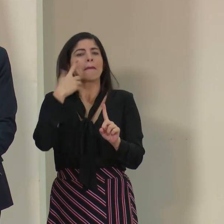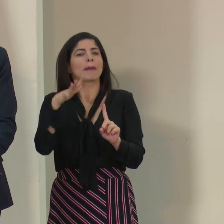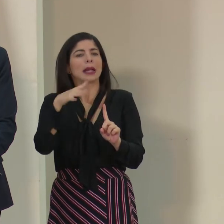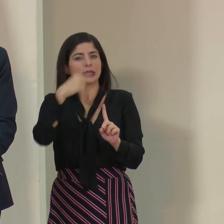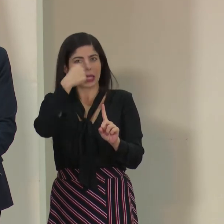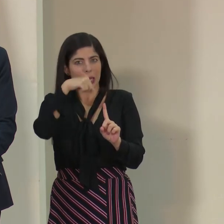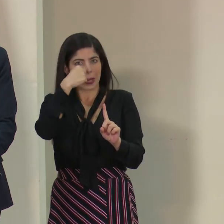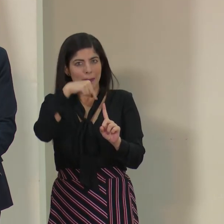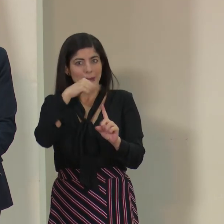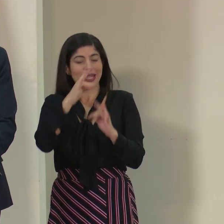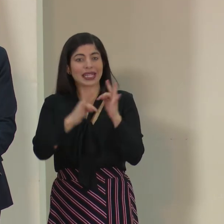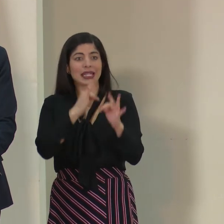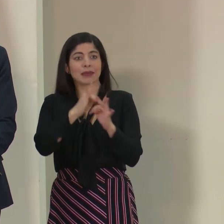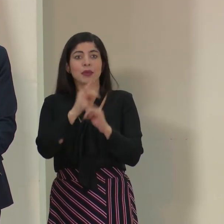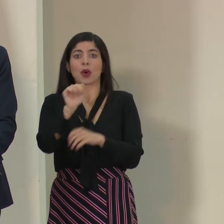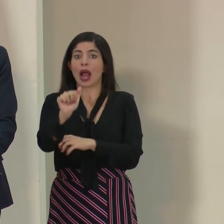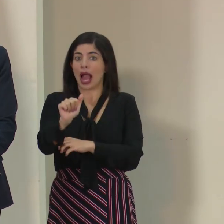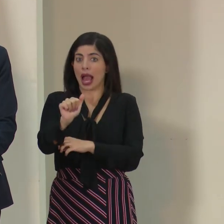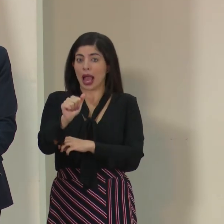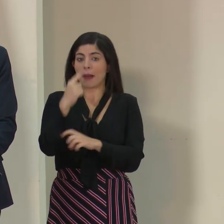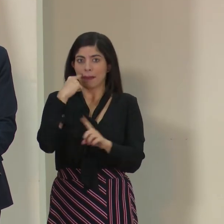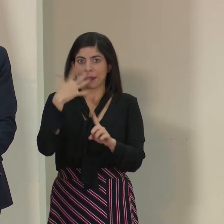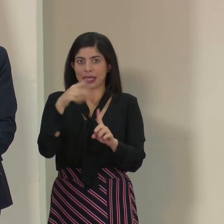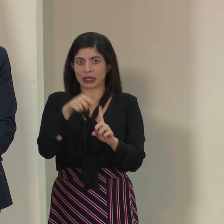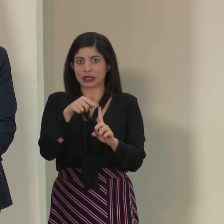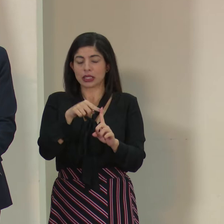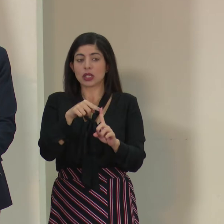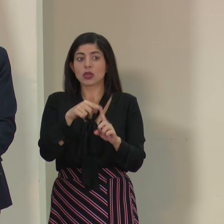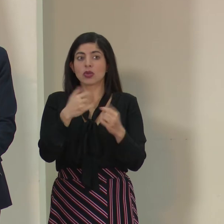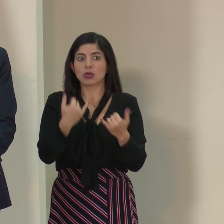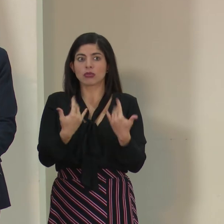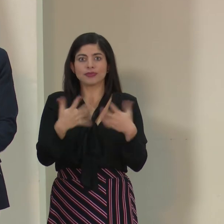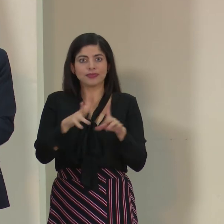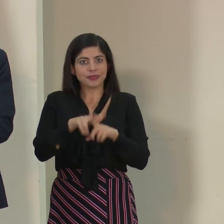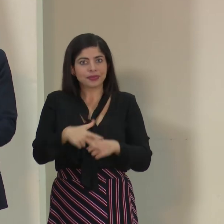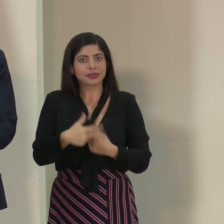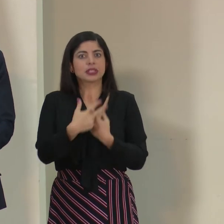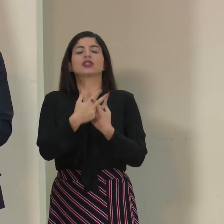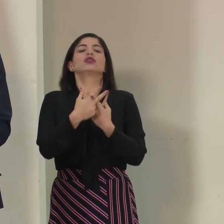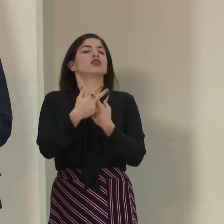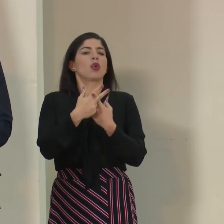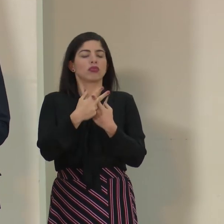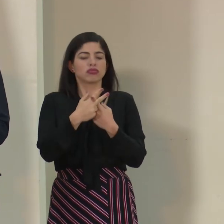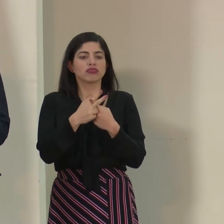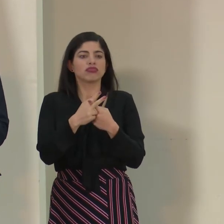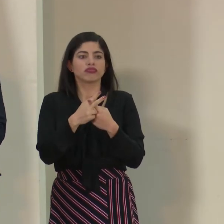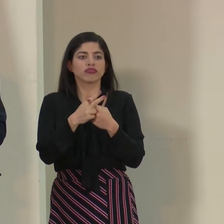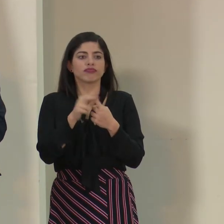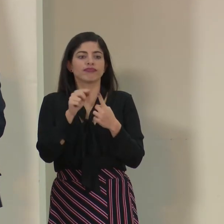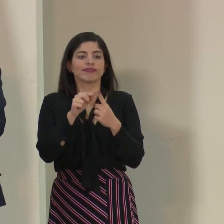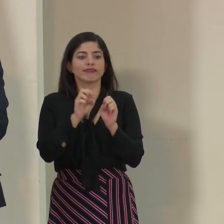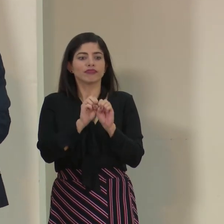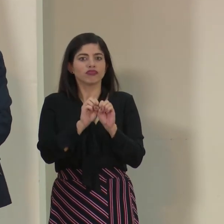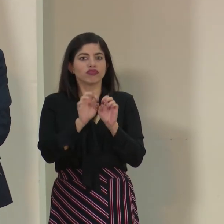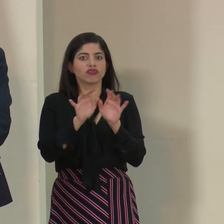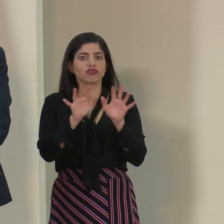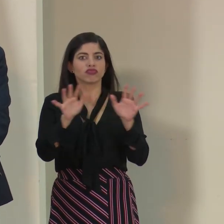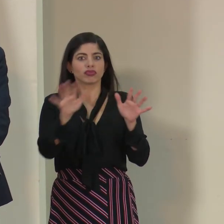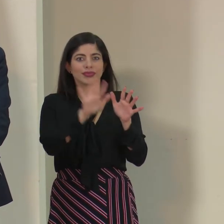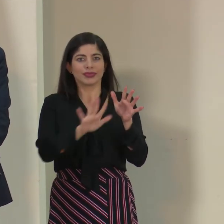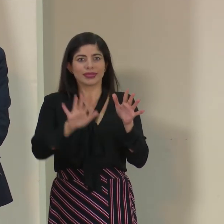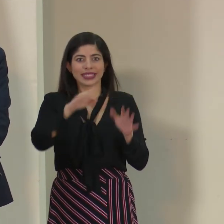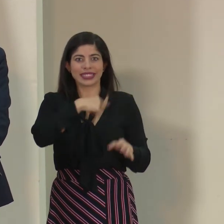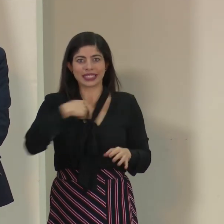tipo A y que ya ha empezado, empieza a transmitirse en China